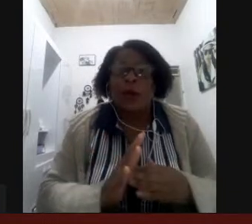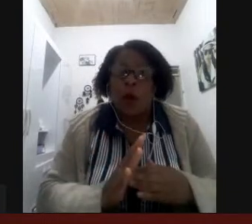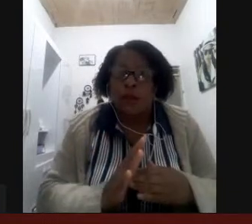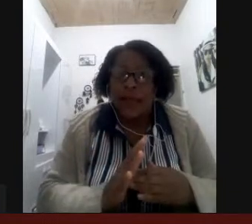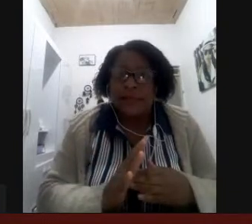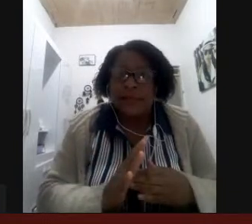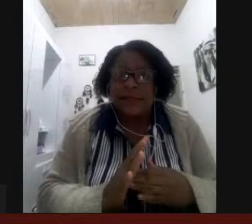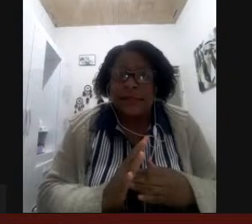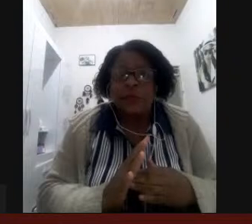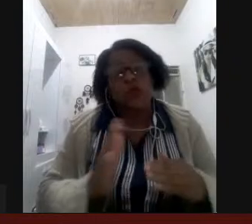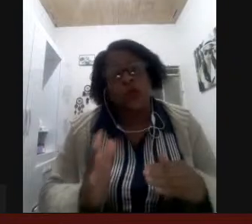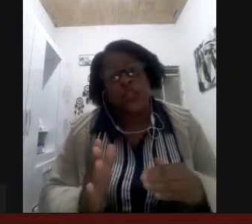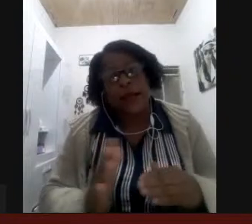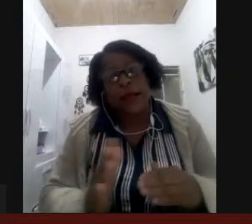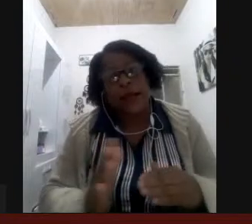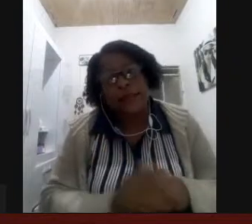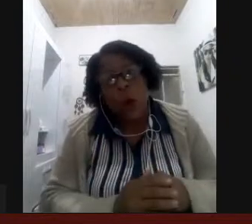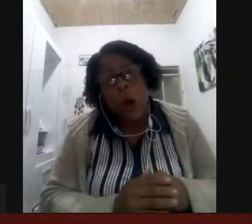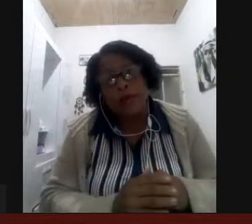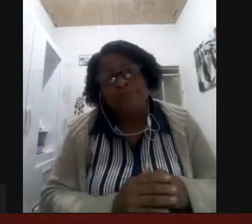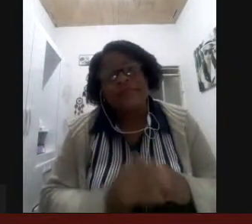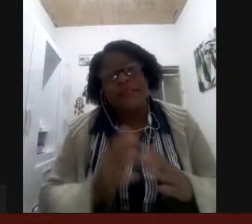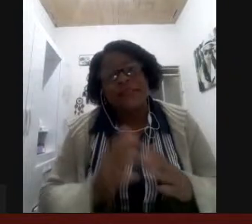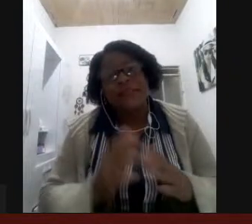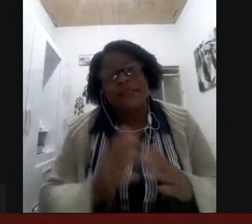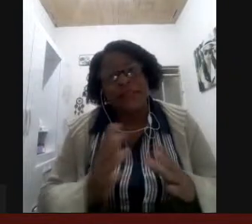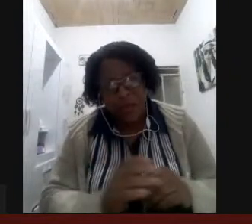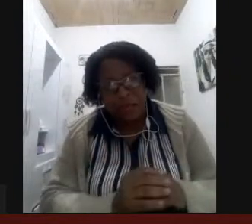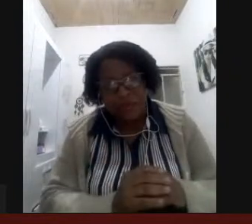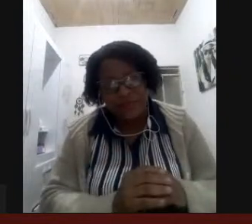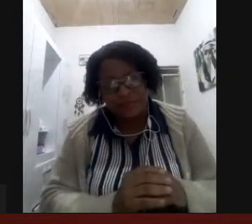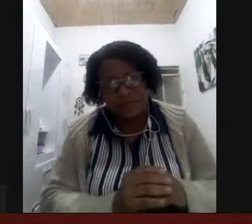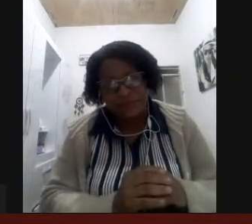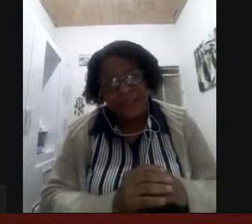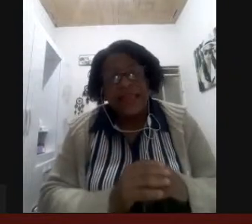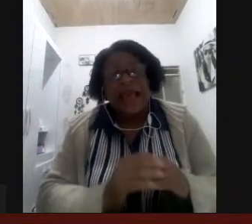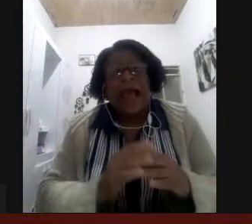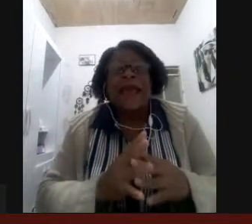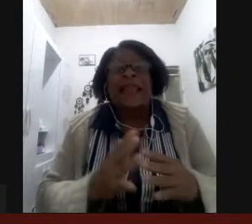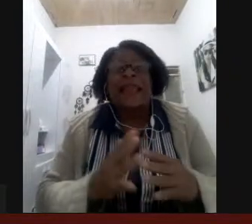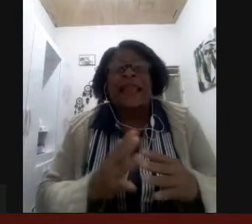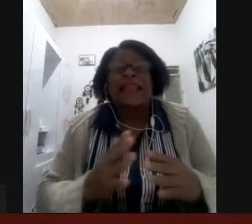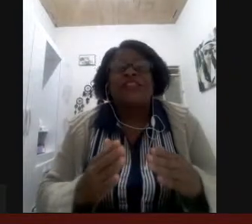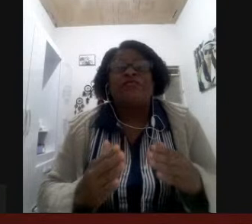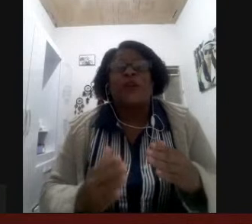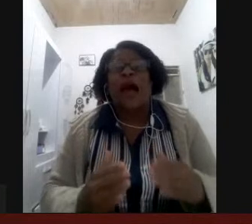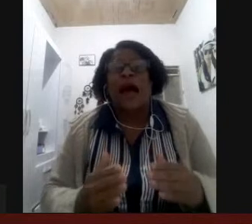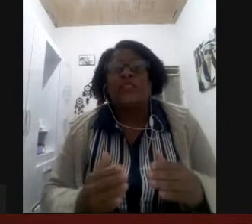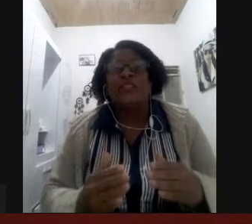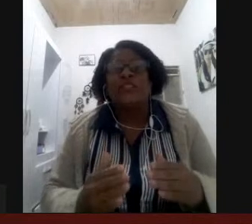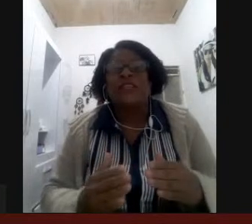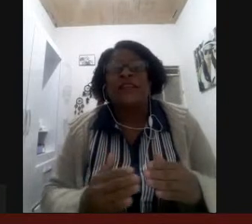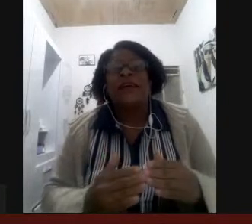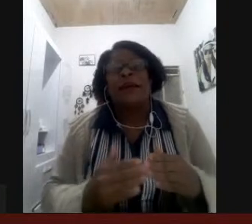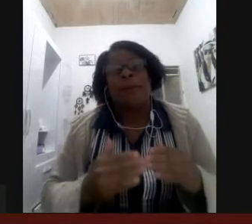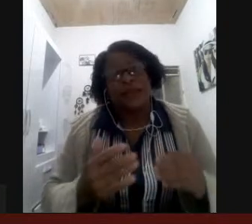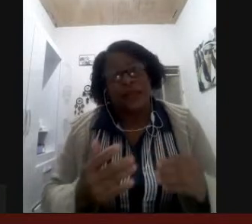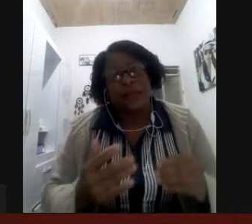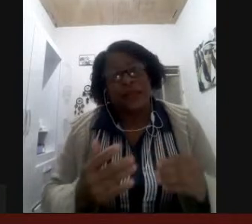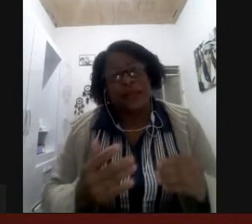acontece o surdo chega na escola sem saber Libras aí é aquela dificuldade para trabalhar com